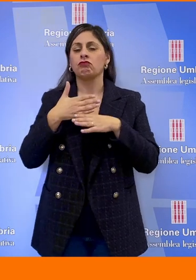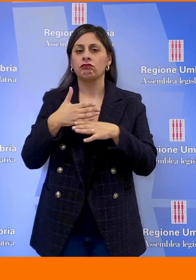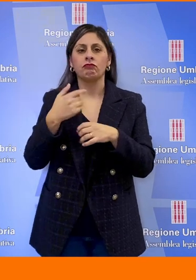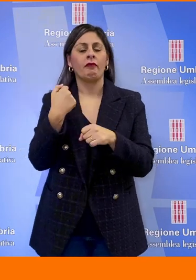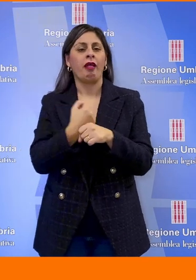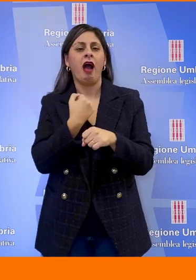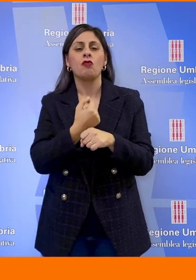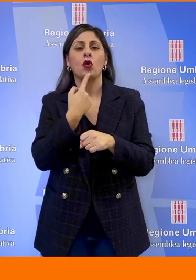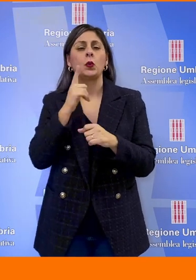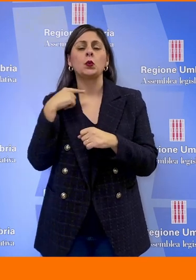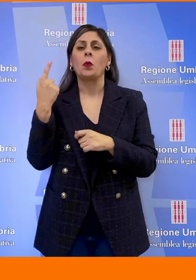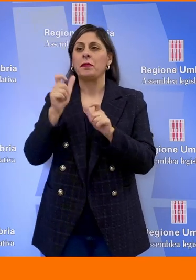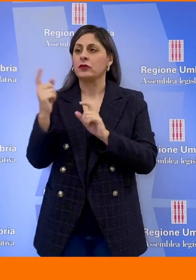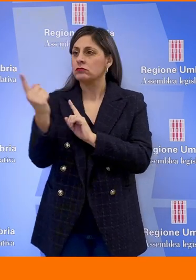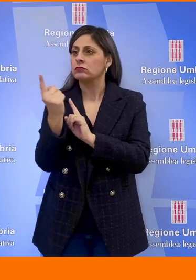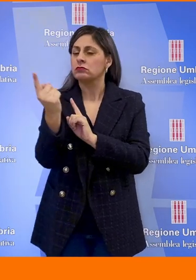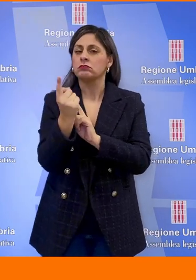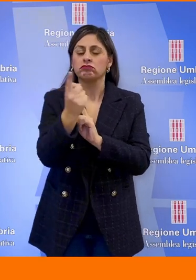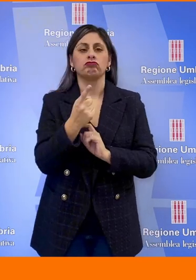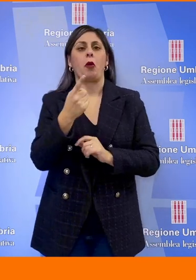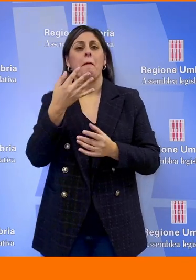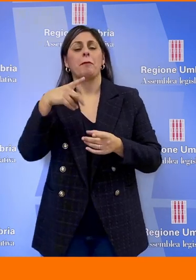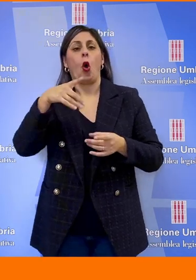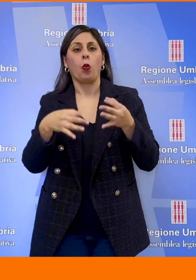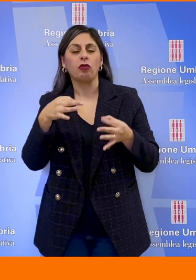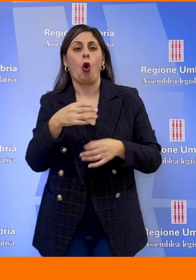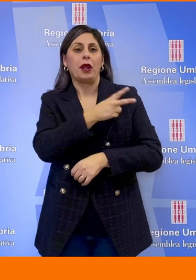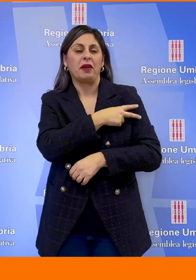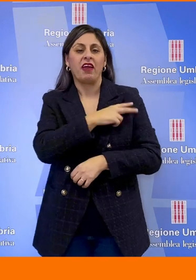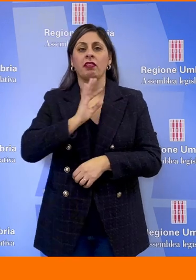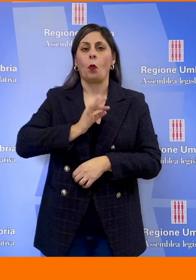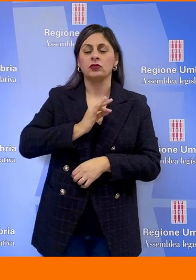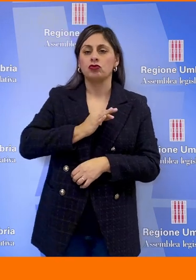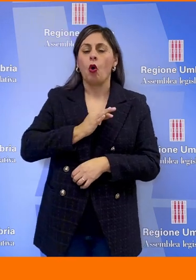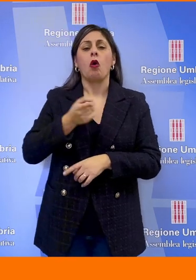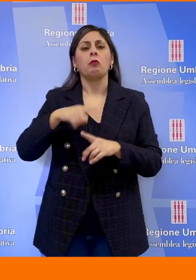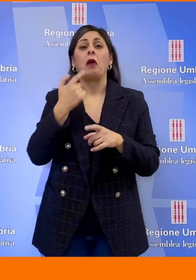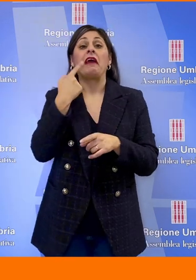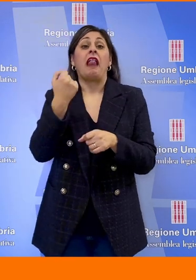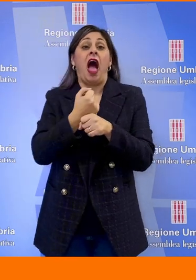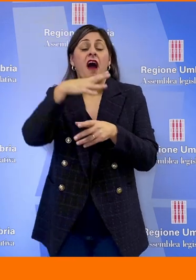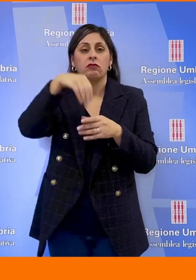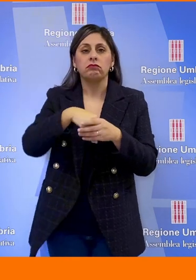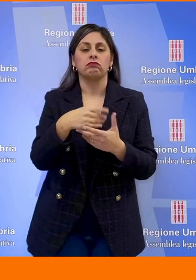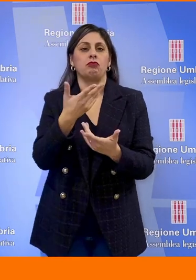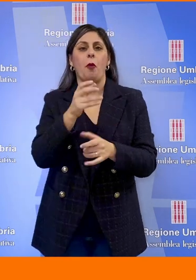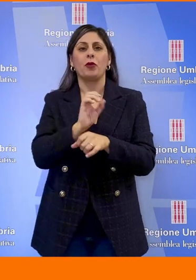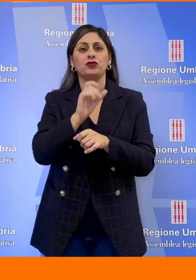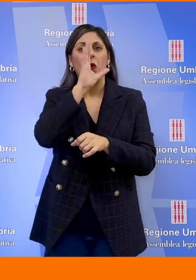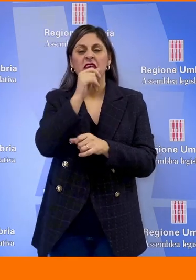e quindi procuratori, prefetti, questori ed anche addetti ai lavori con i professori universitari direi che il quadro è quello